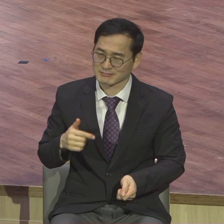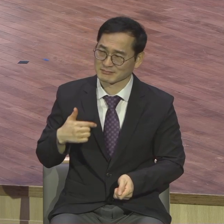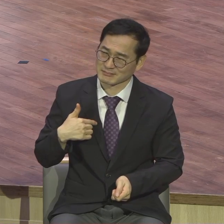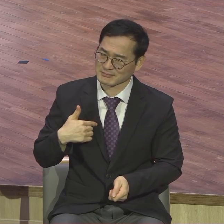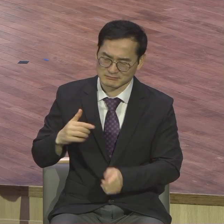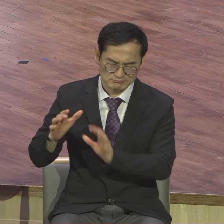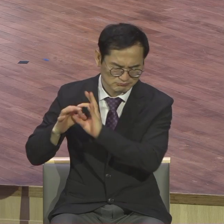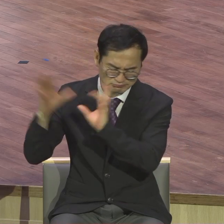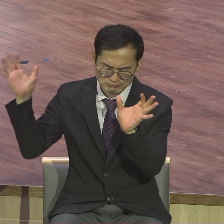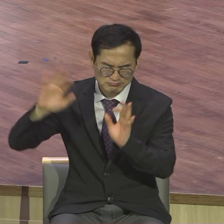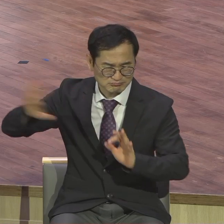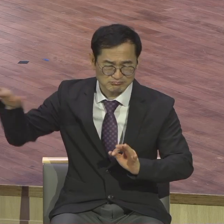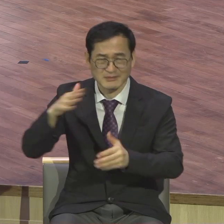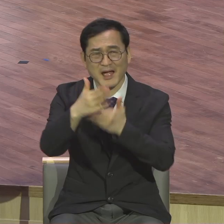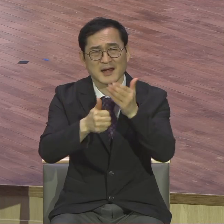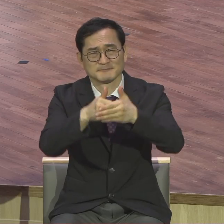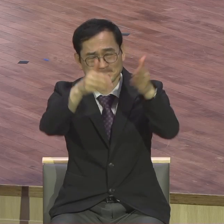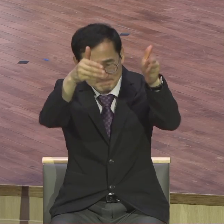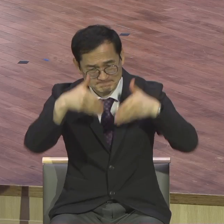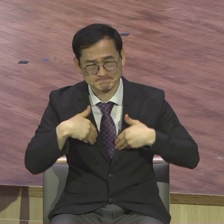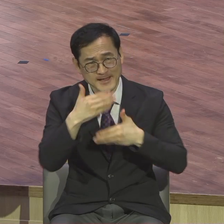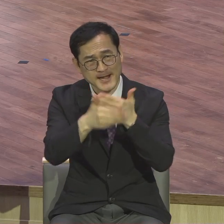하나님 앞에 몸부림치면서 찾아내야 돼요